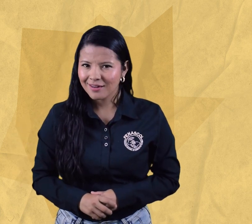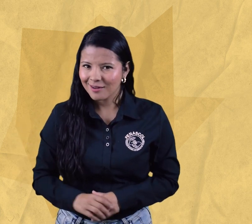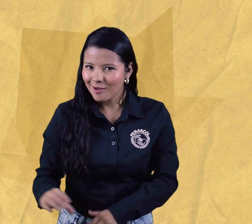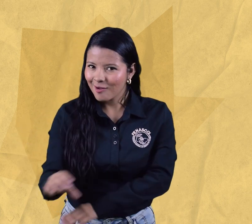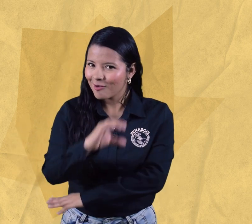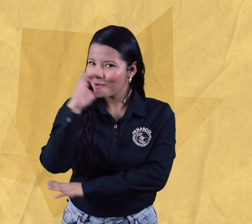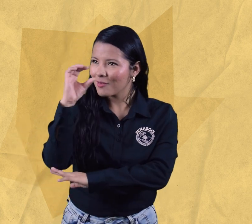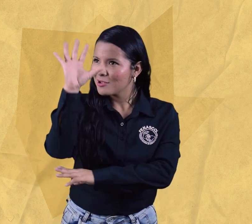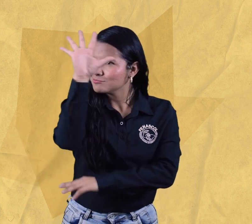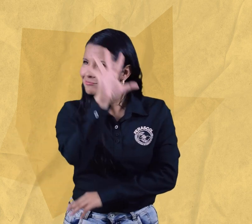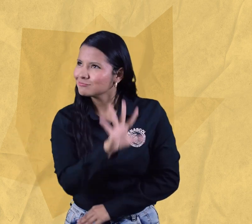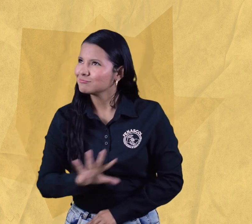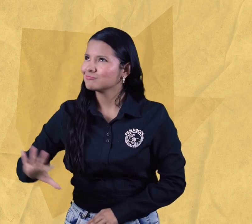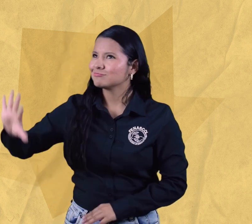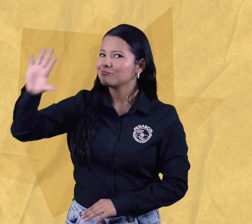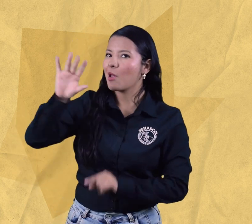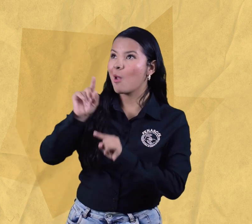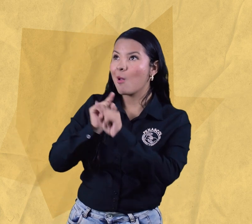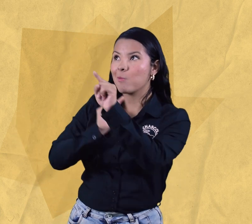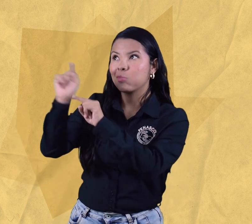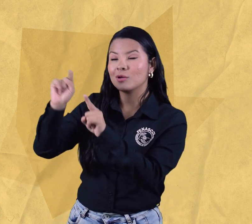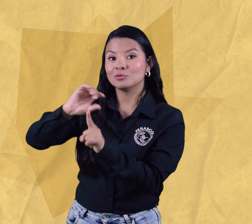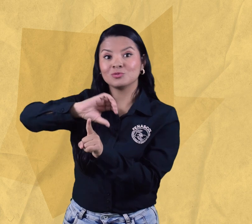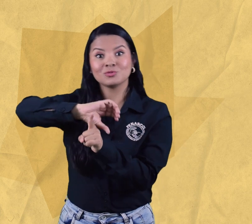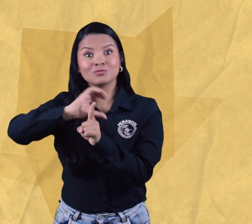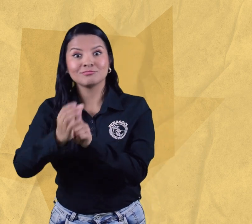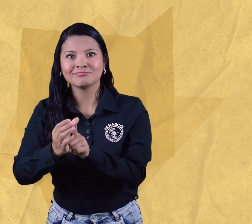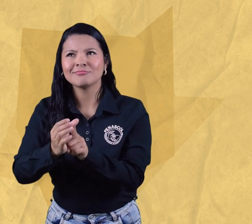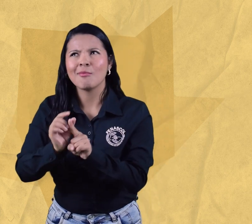quieren conocer algunos ejemplos culturales de nuestro país